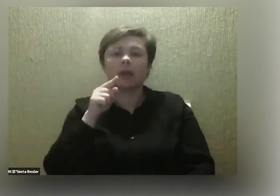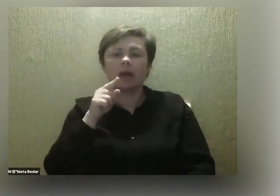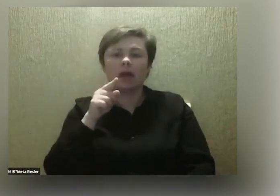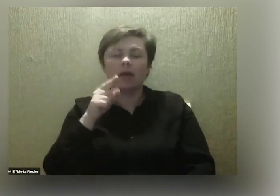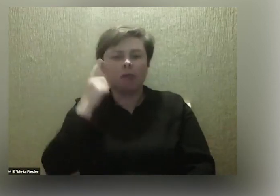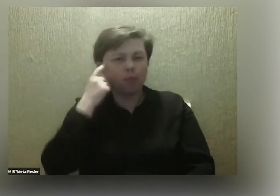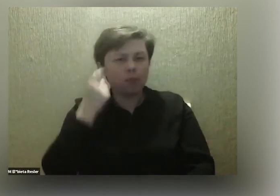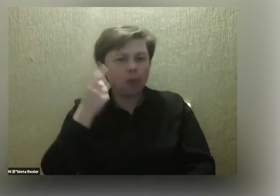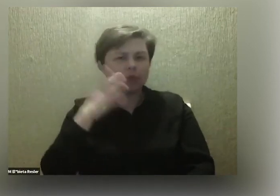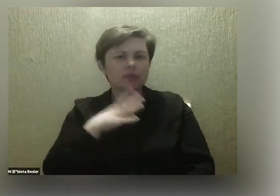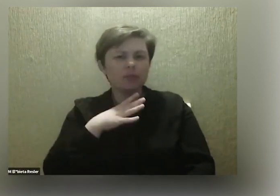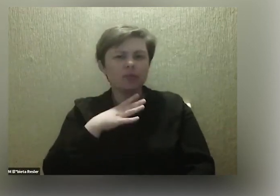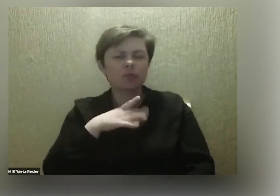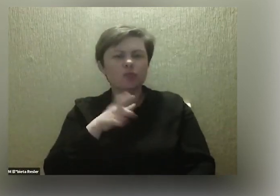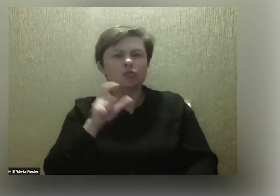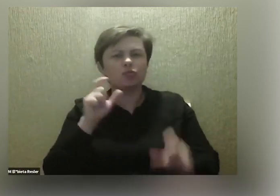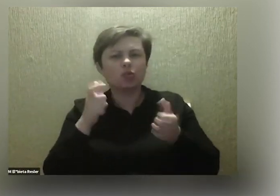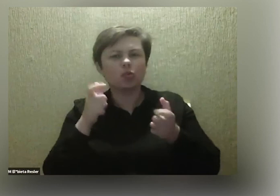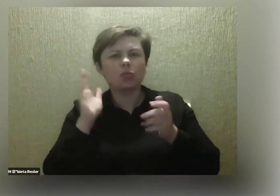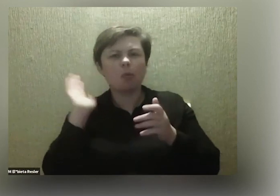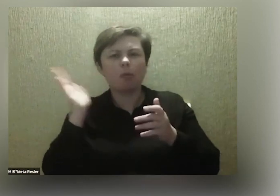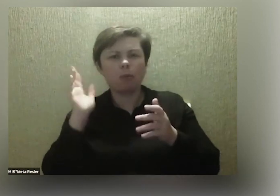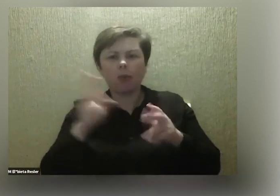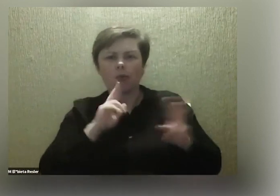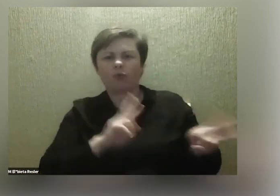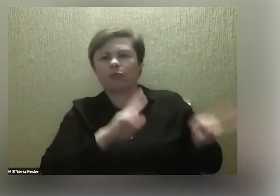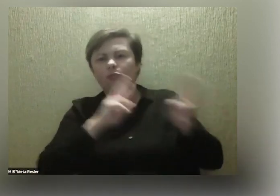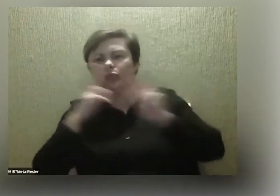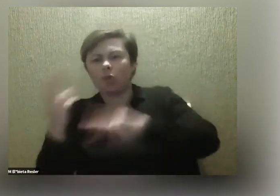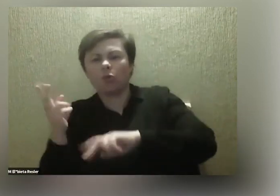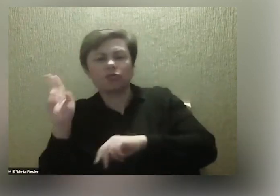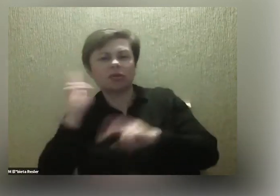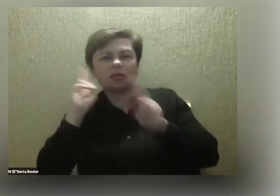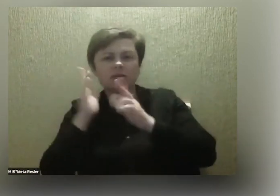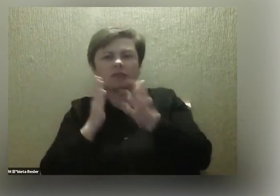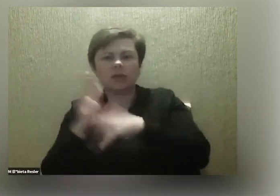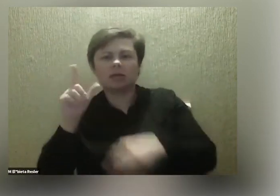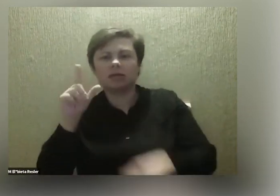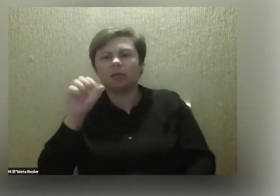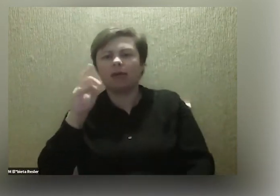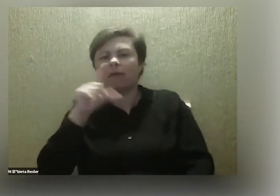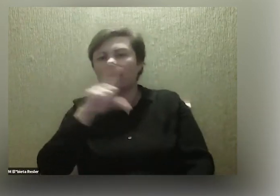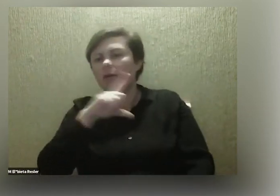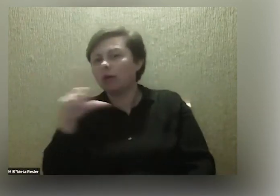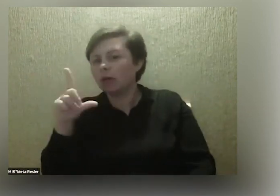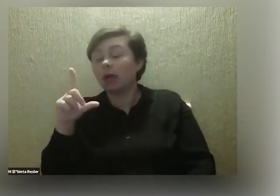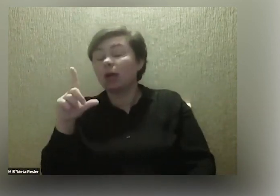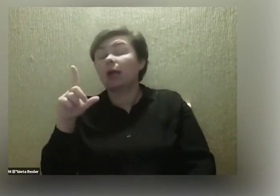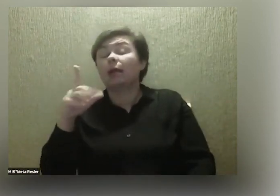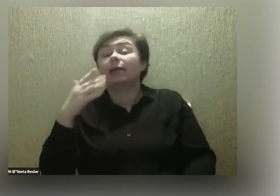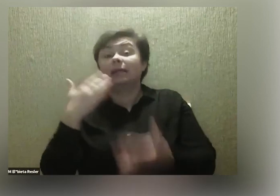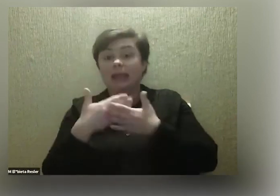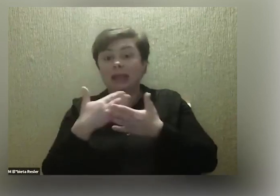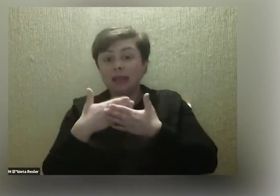założenie, że miało to być coś, co potem było odzwierciedlone dźwiękowo przez Pawła i my z